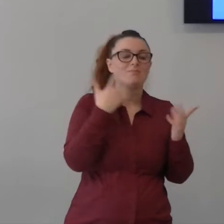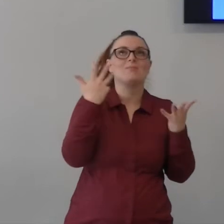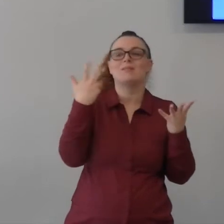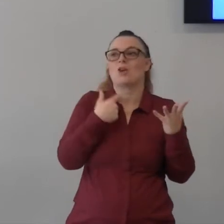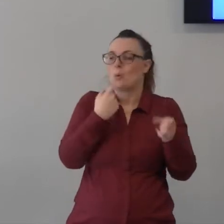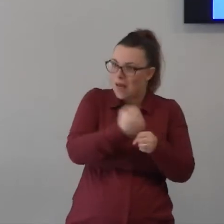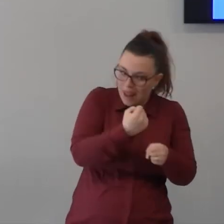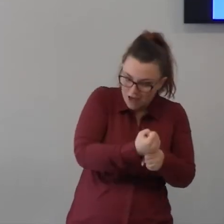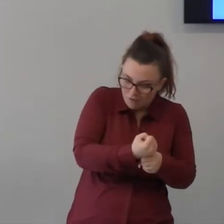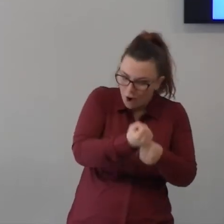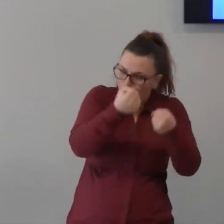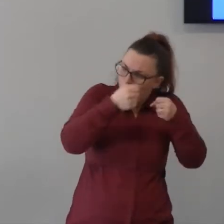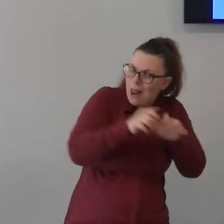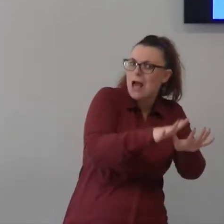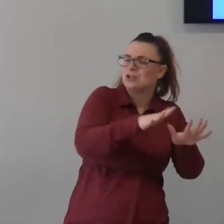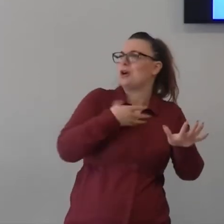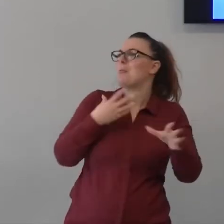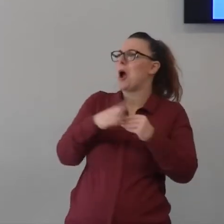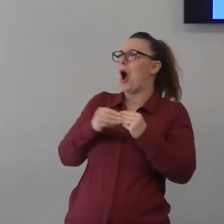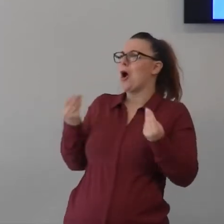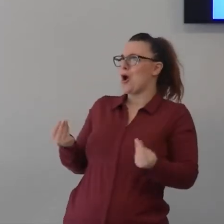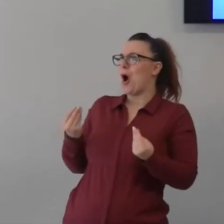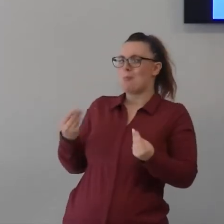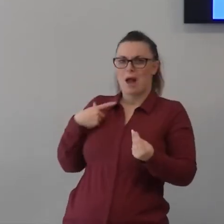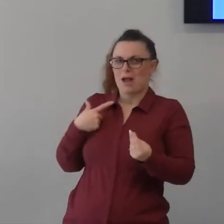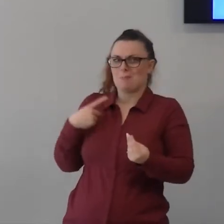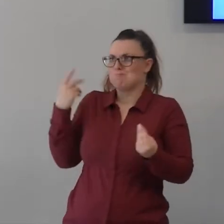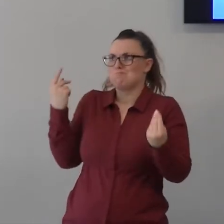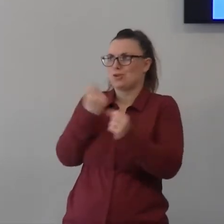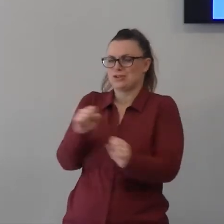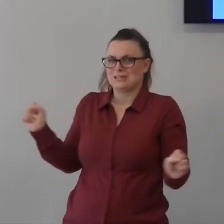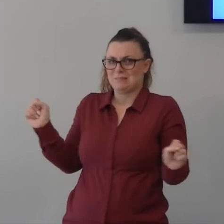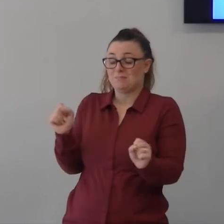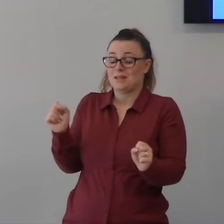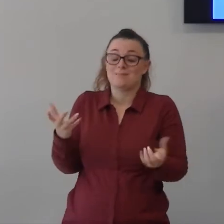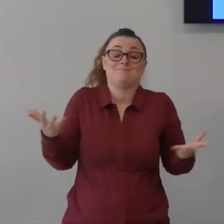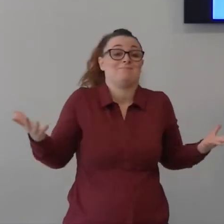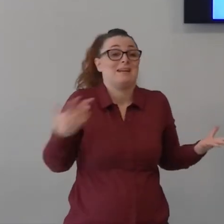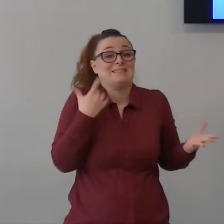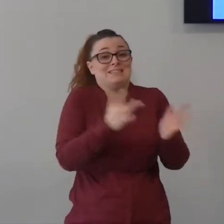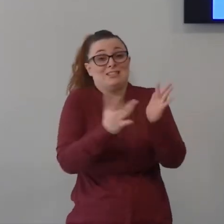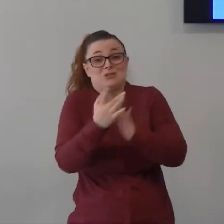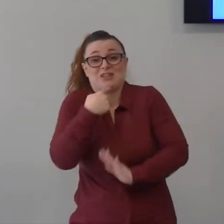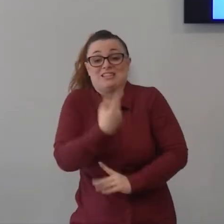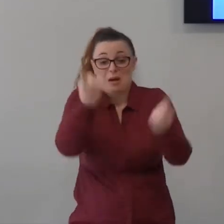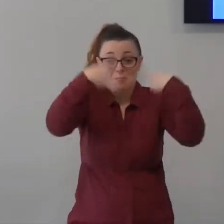Gesù ma come faccio ma non ce la farò se Gesù ti chiedi di andare via da quel lavoro poi